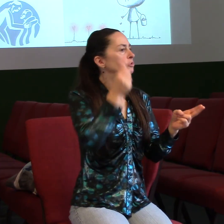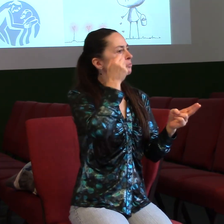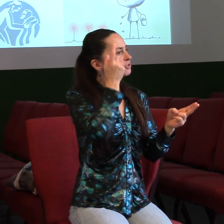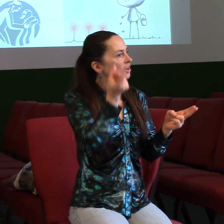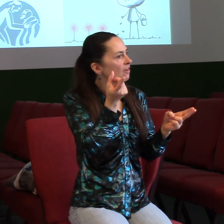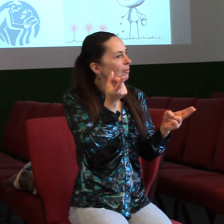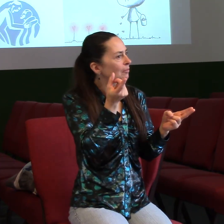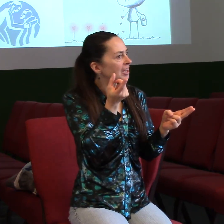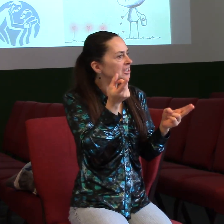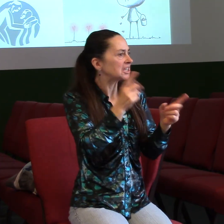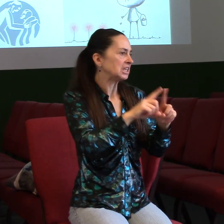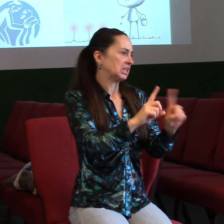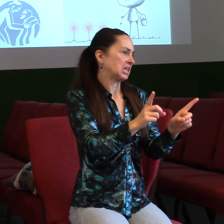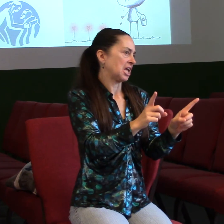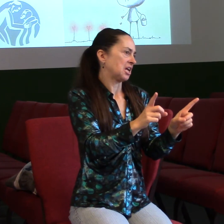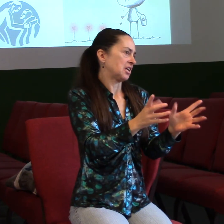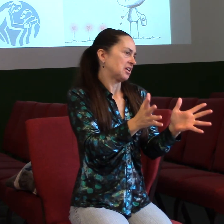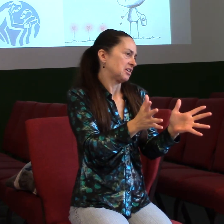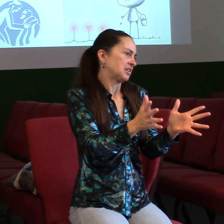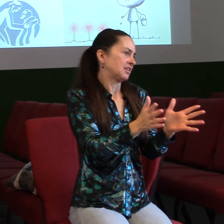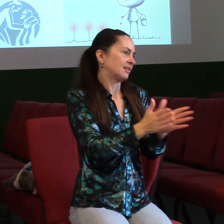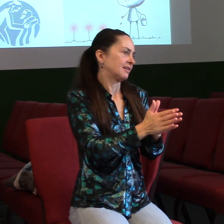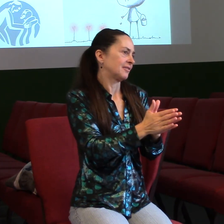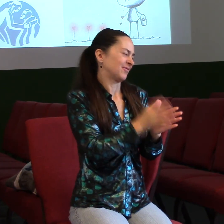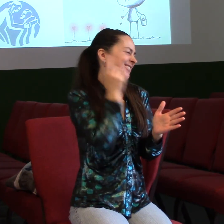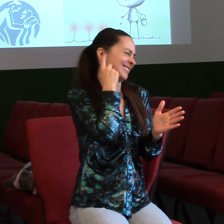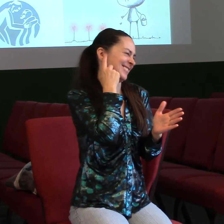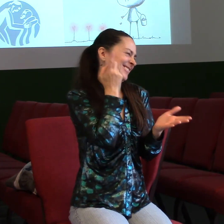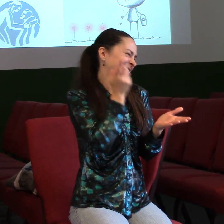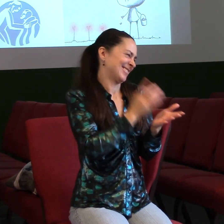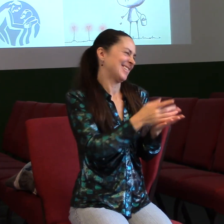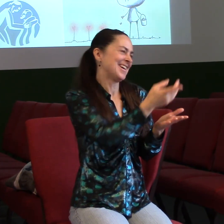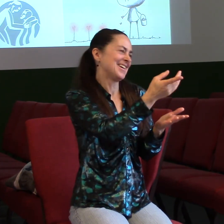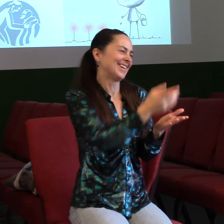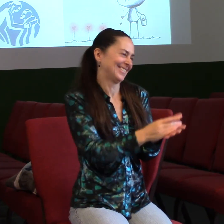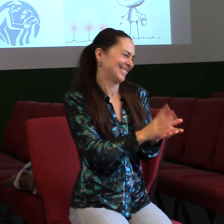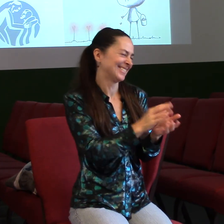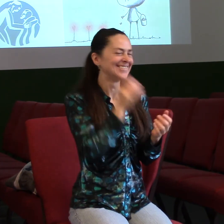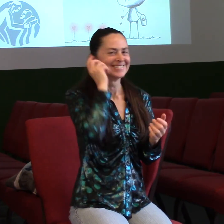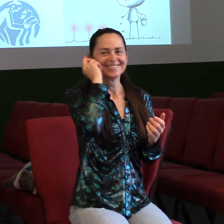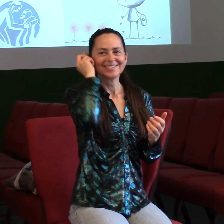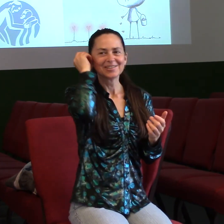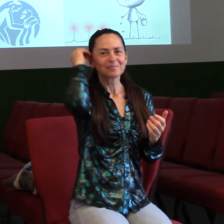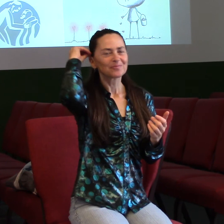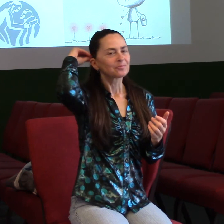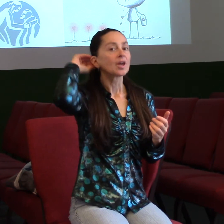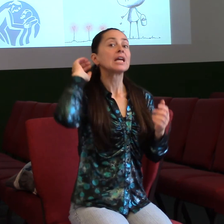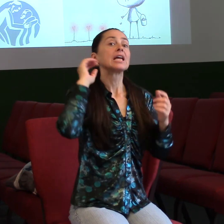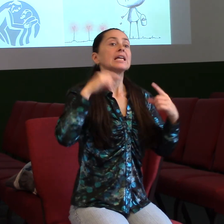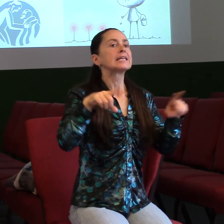život bude možná polovičný. Že si možná některé věci tak neprožijete, neužijete. A stejně tak je to s laskavostí.